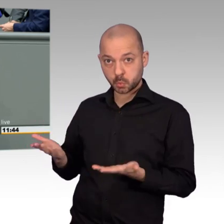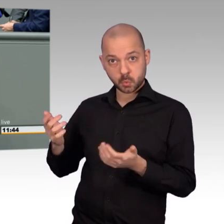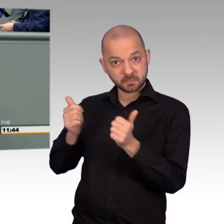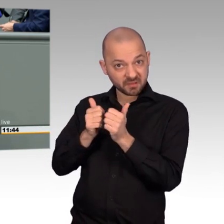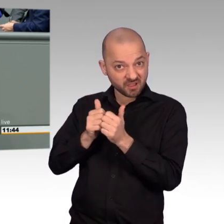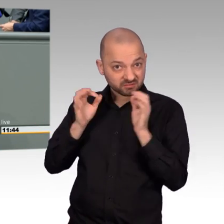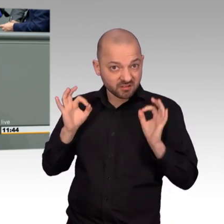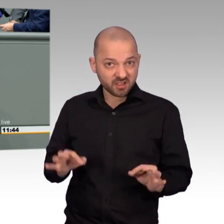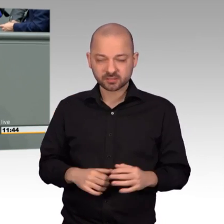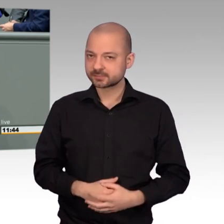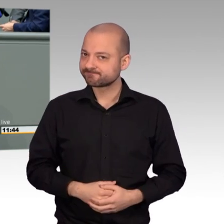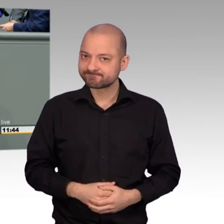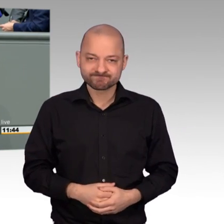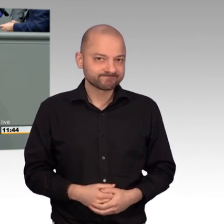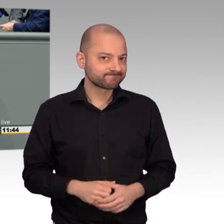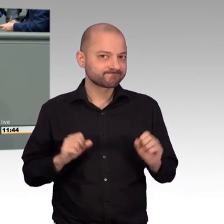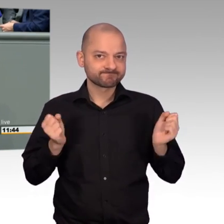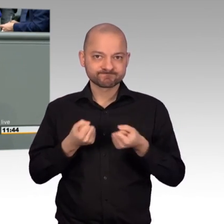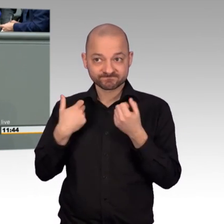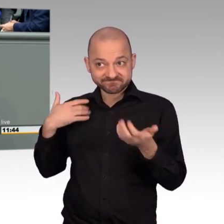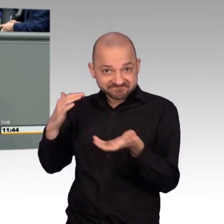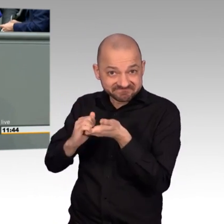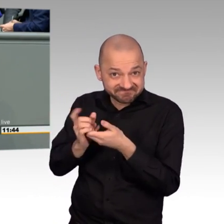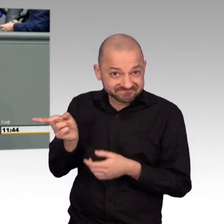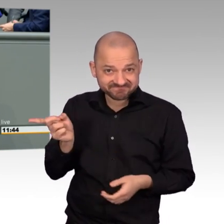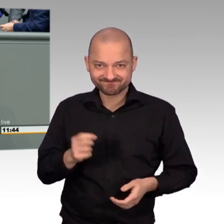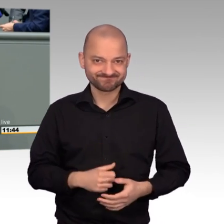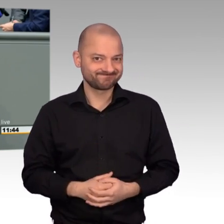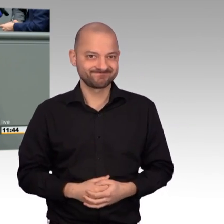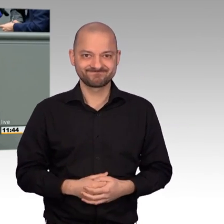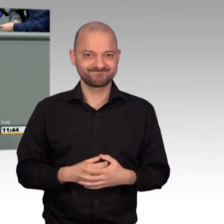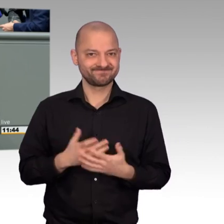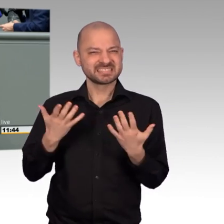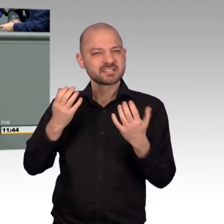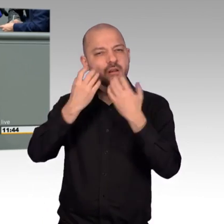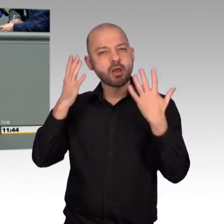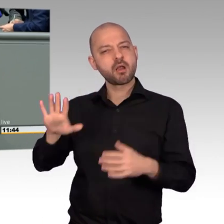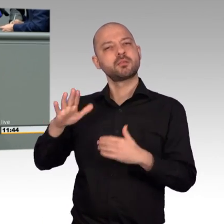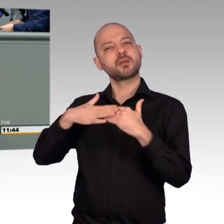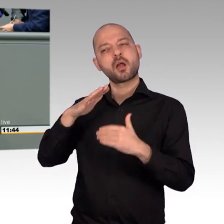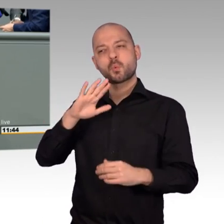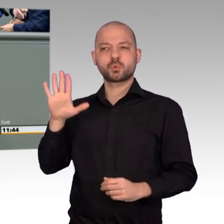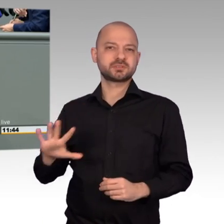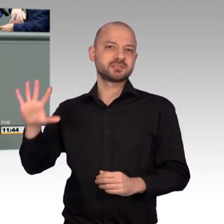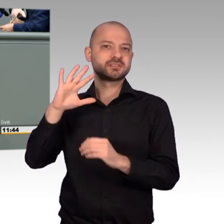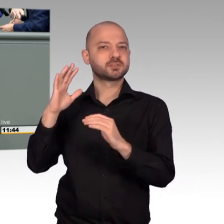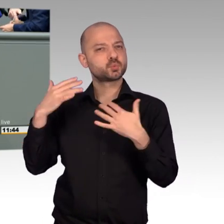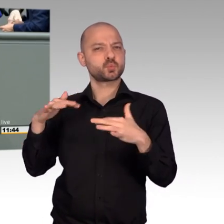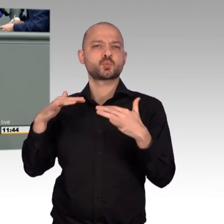dieser Region ist. Herr Kollege, kommen Sie zum Schluss, bitte. Ein letzter Satz, Herr Präsident. Meine Damen und Herren, die Situation im Nahen und